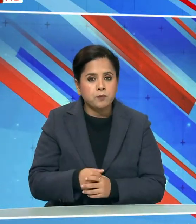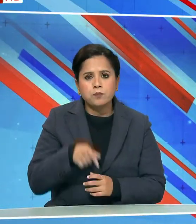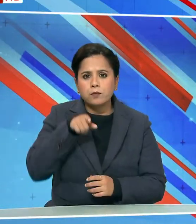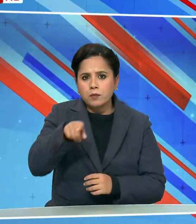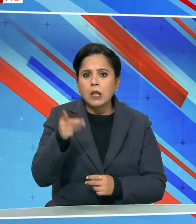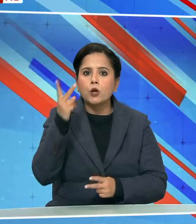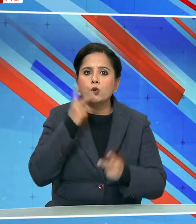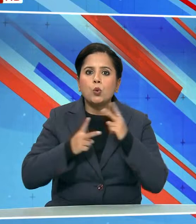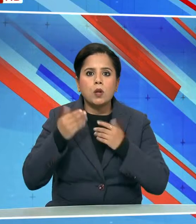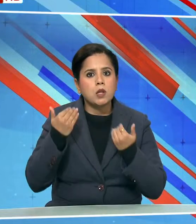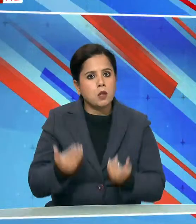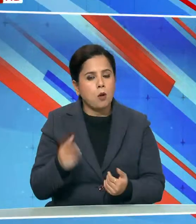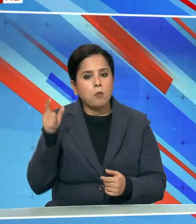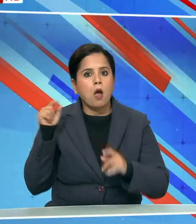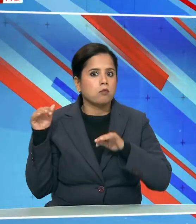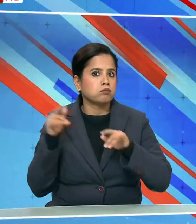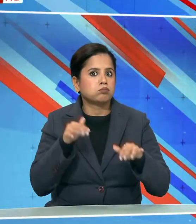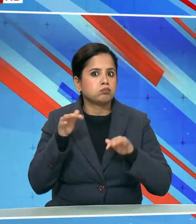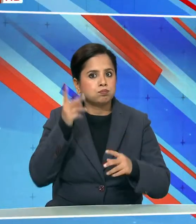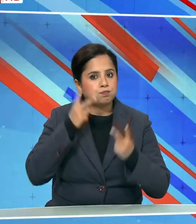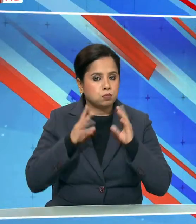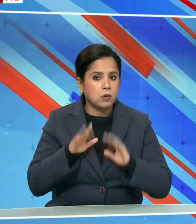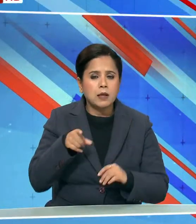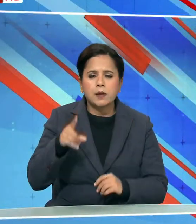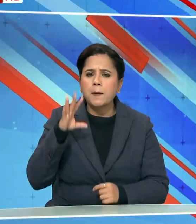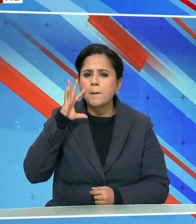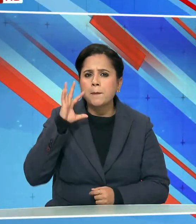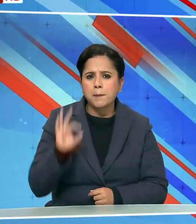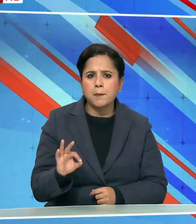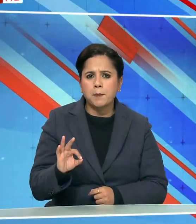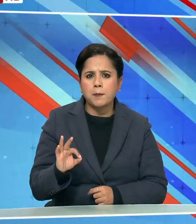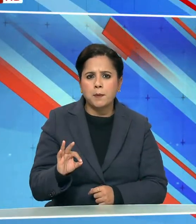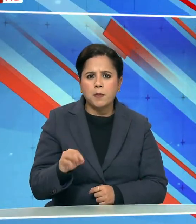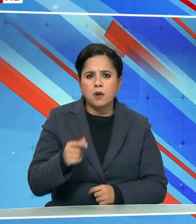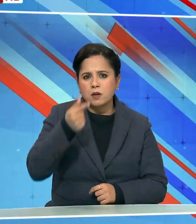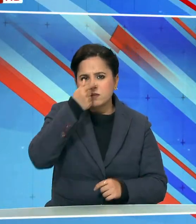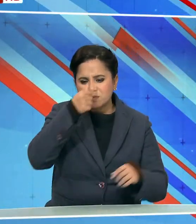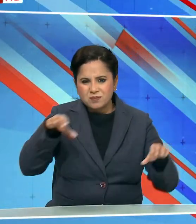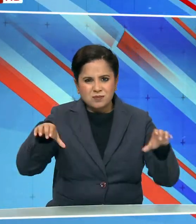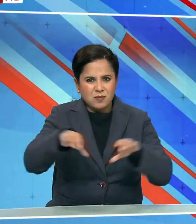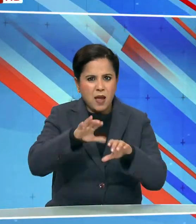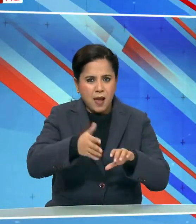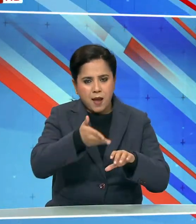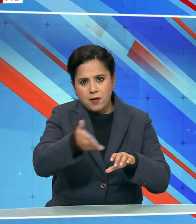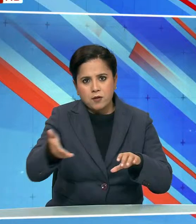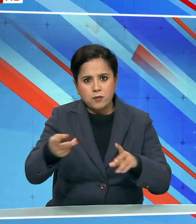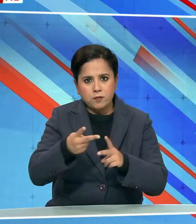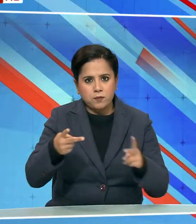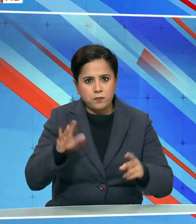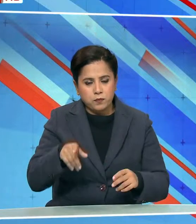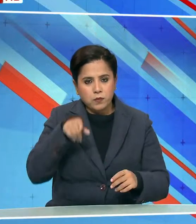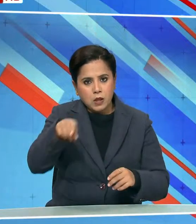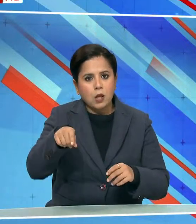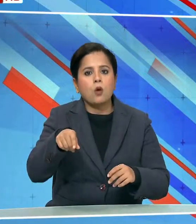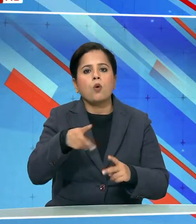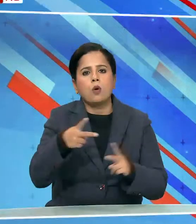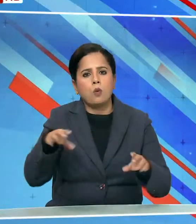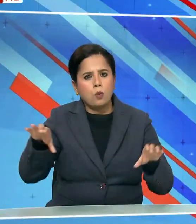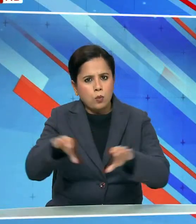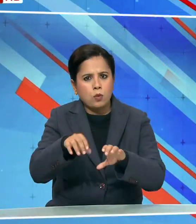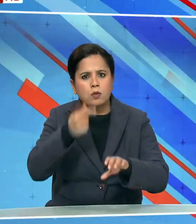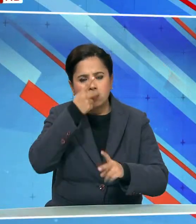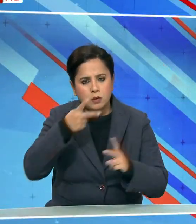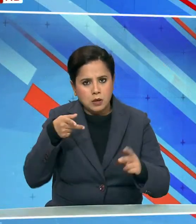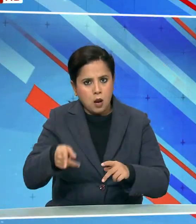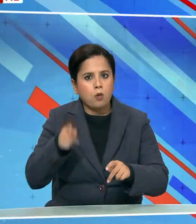का स्पॉर्ट बन चुका है तो सबसे महतुपूर नाला इसके साथ जुड़ता है वहा है कुर्दोवा नाला के